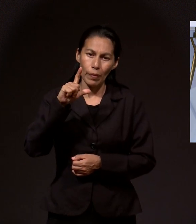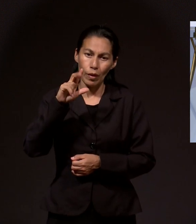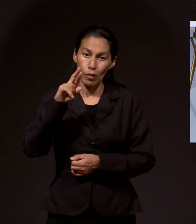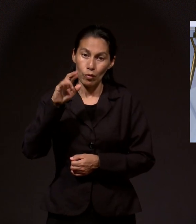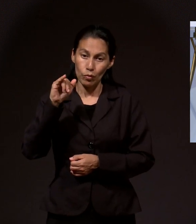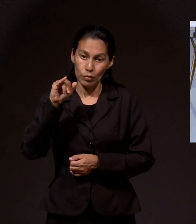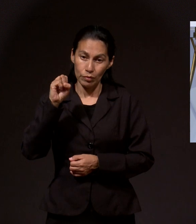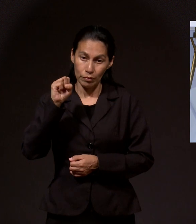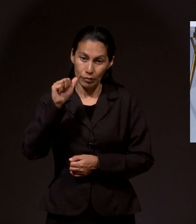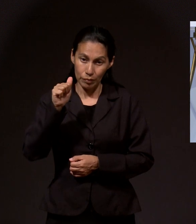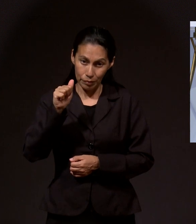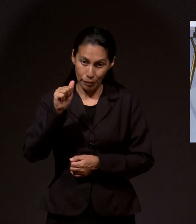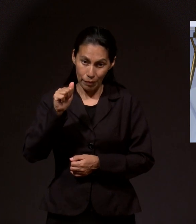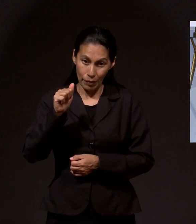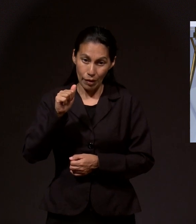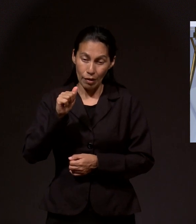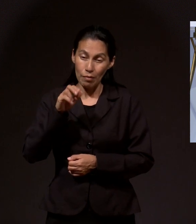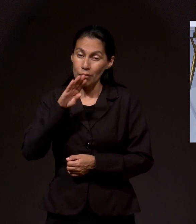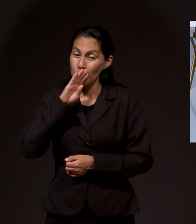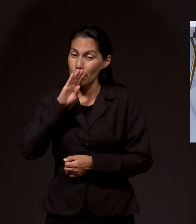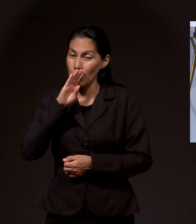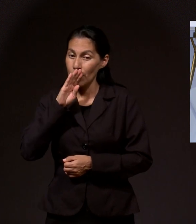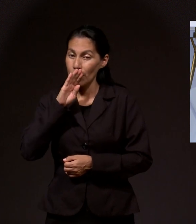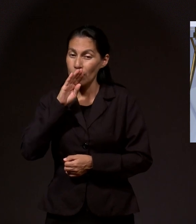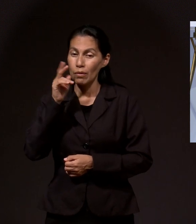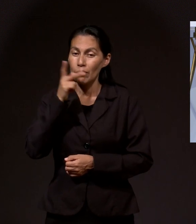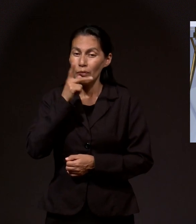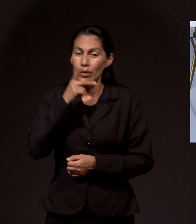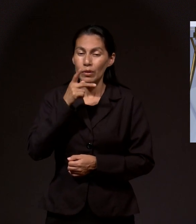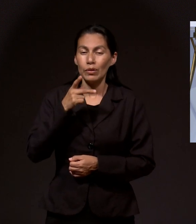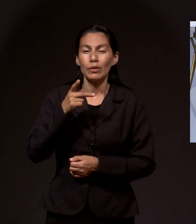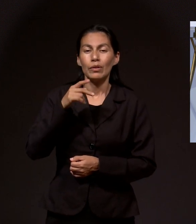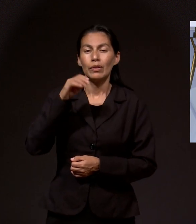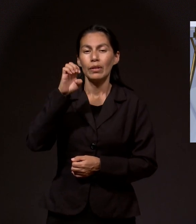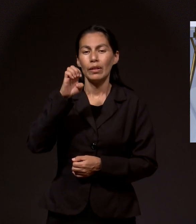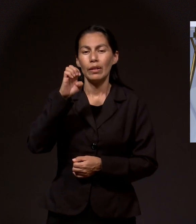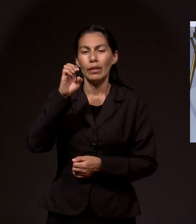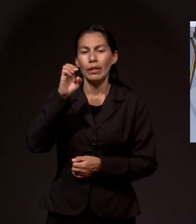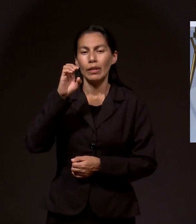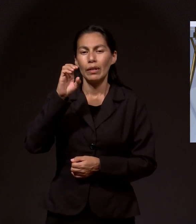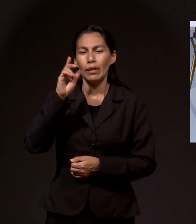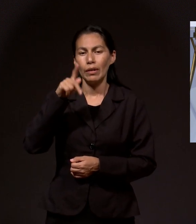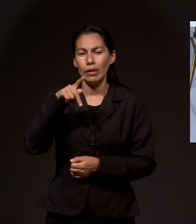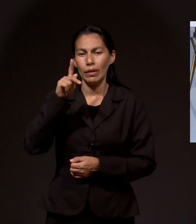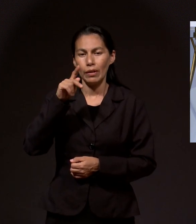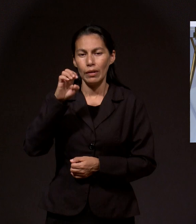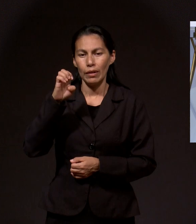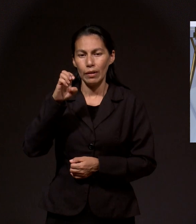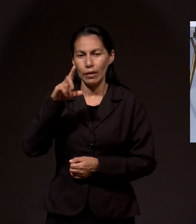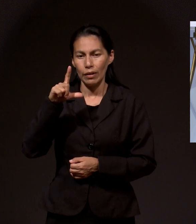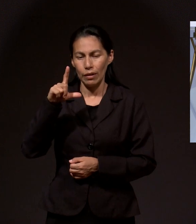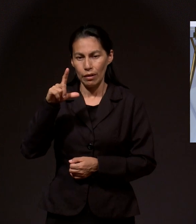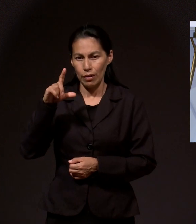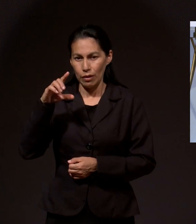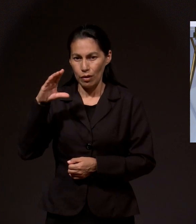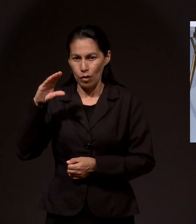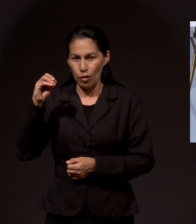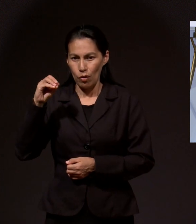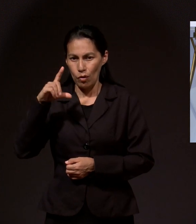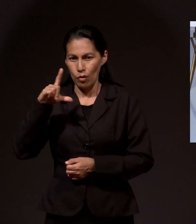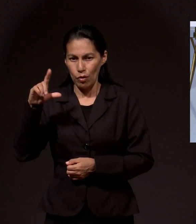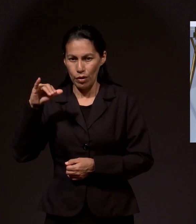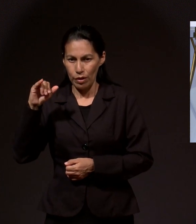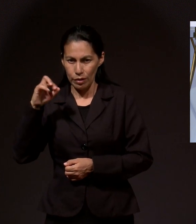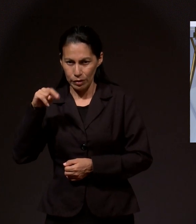mamá de Ekel. Está delicada en el hospital y vamos a agregarla en nuestras oraciones